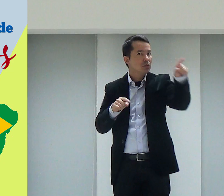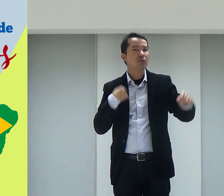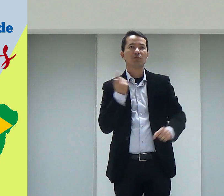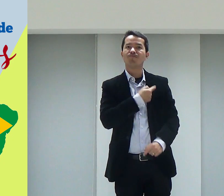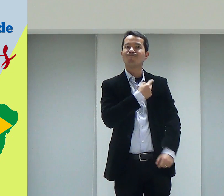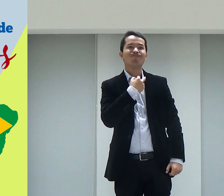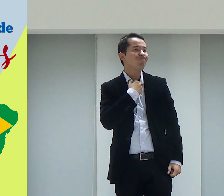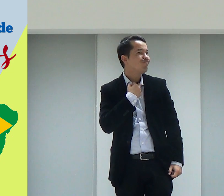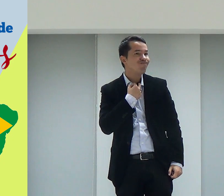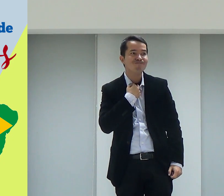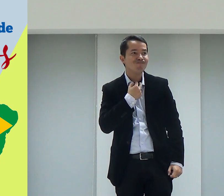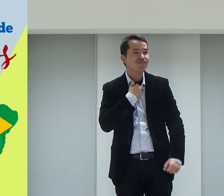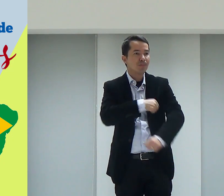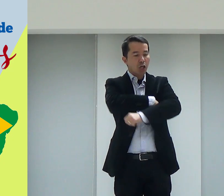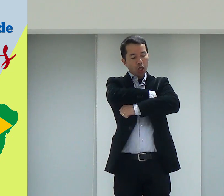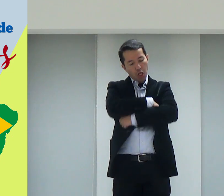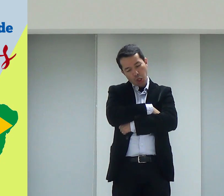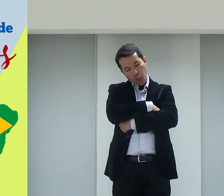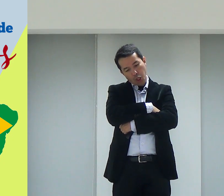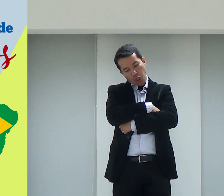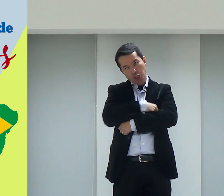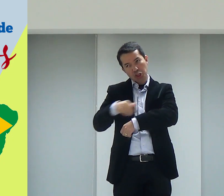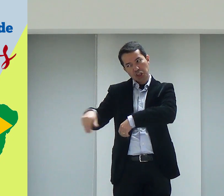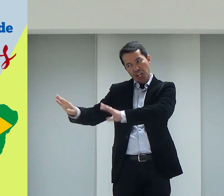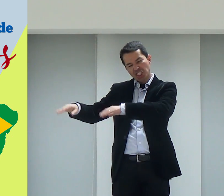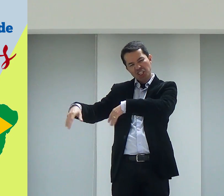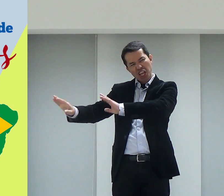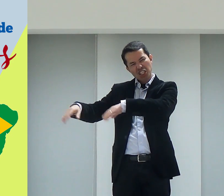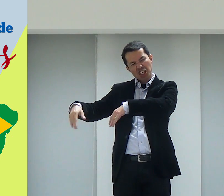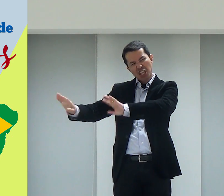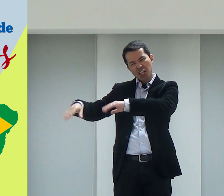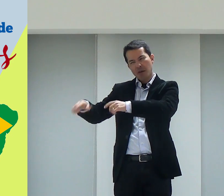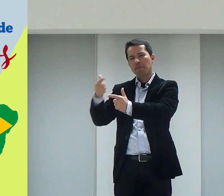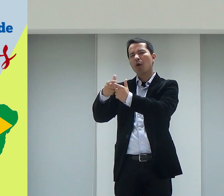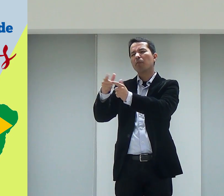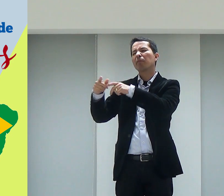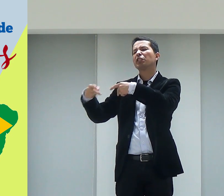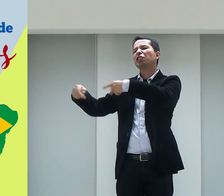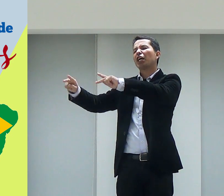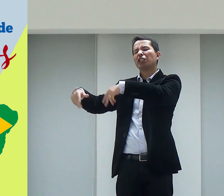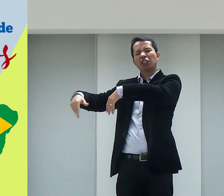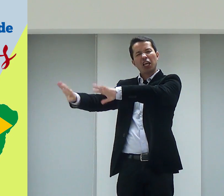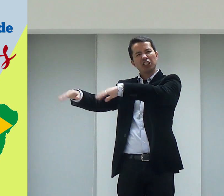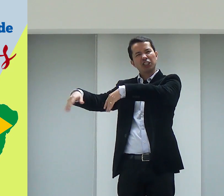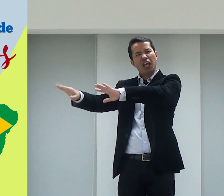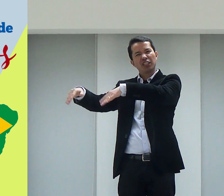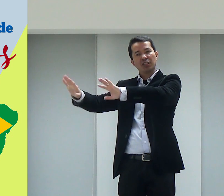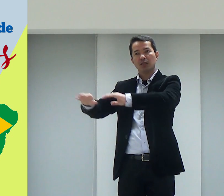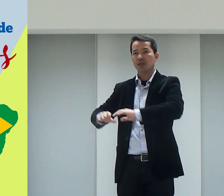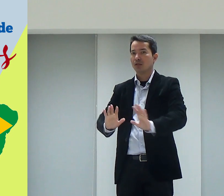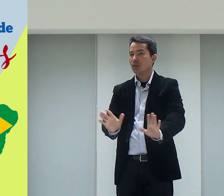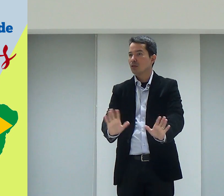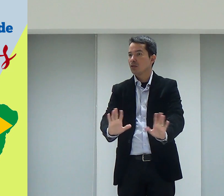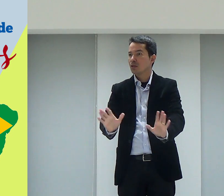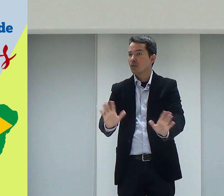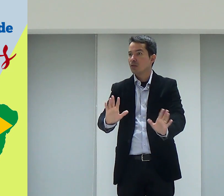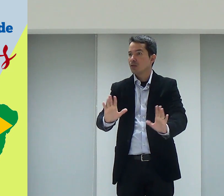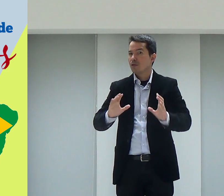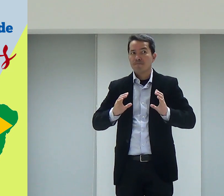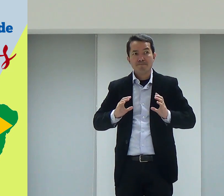Né? Então, a gente não pode simplesmente cruzar o nosso braço. Deixa ele falar. Aí, o problema é ter. Porque ele não conhece Jesus. Não.